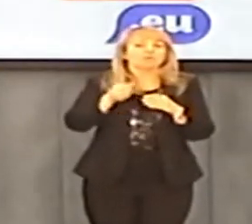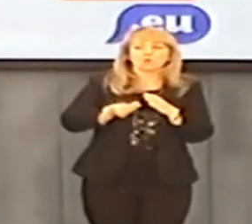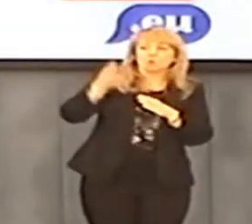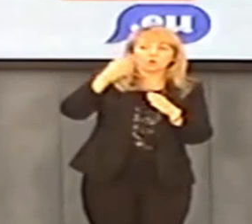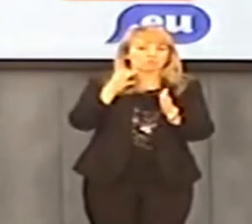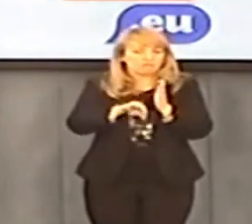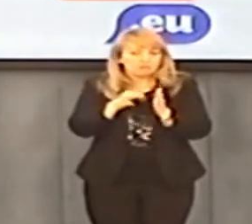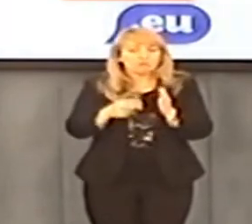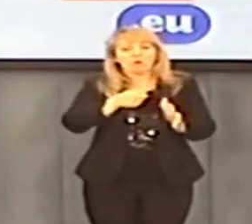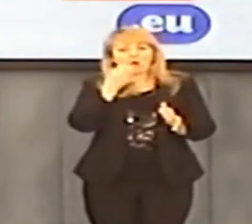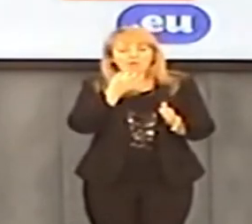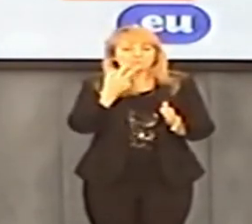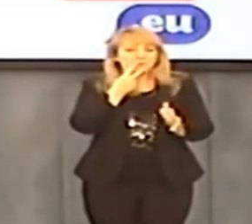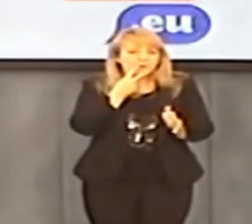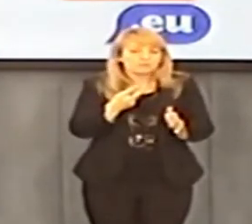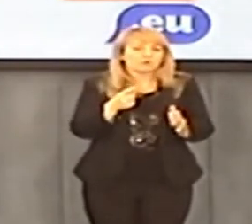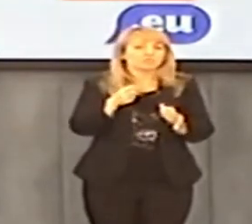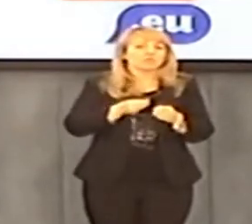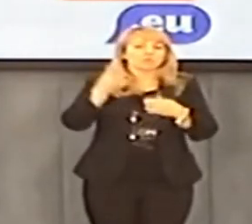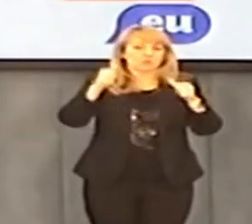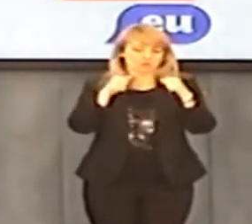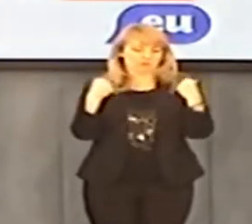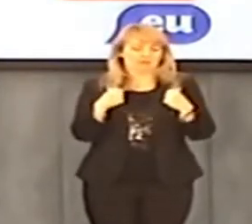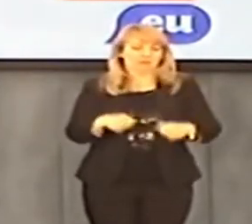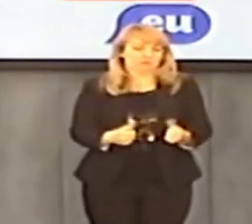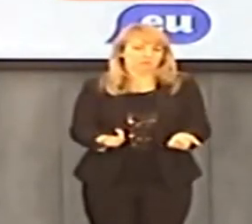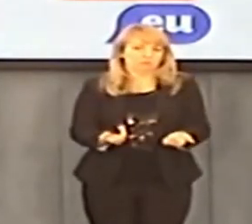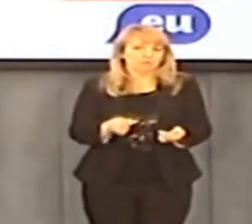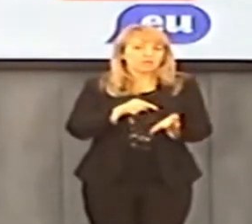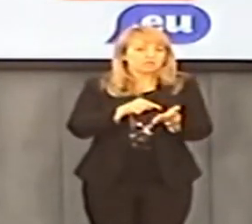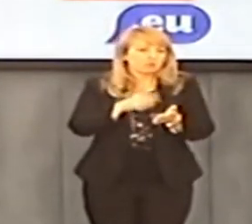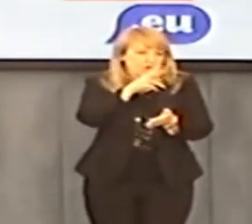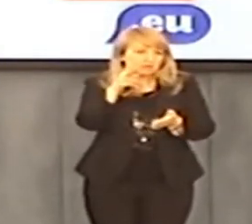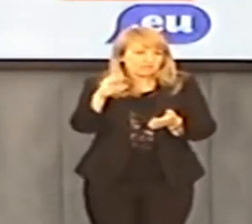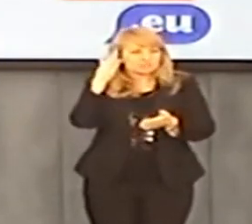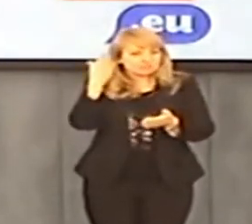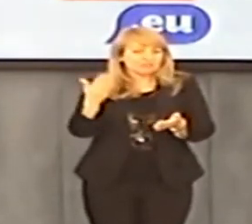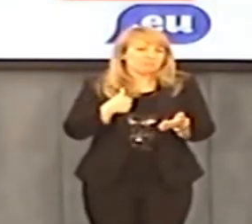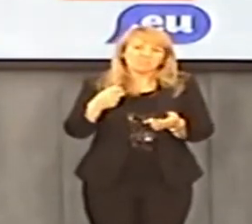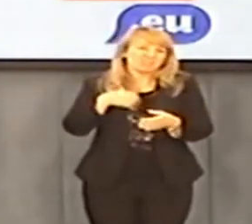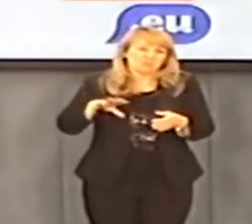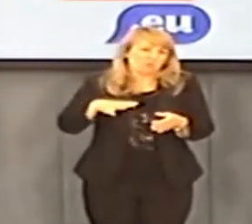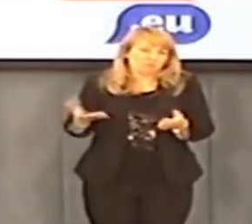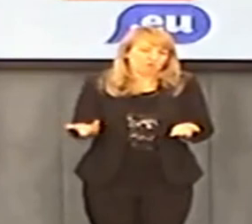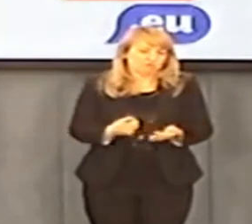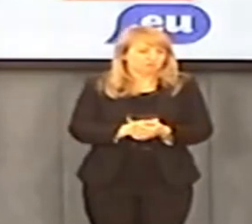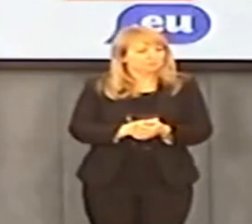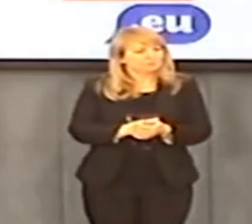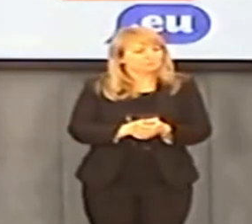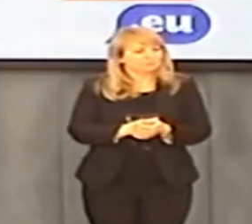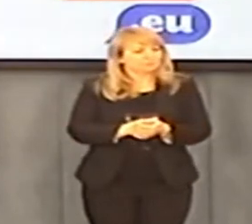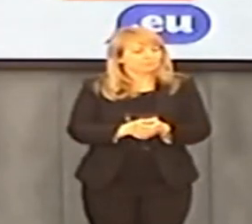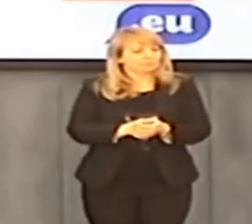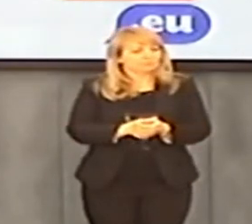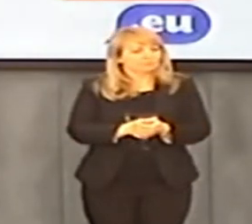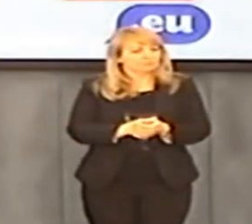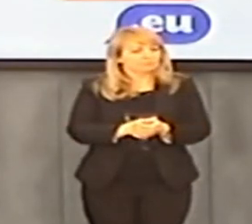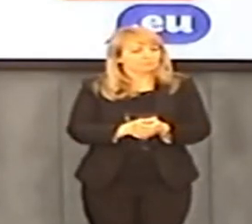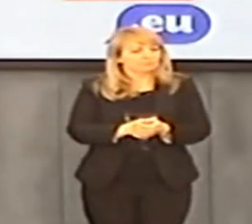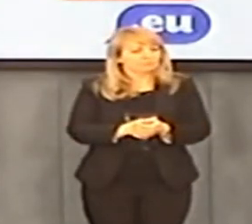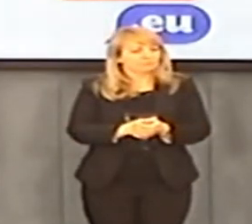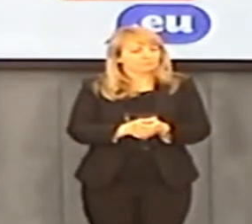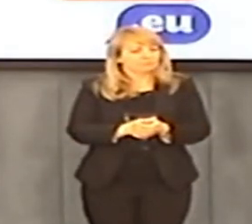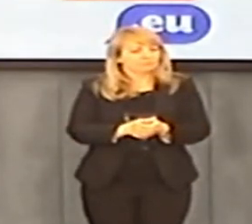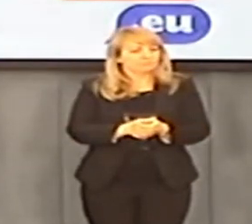Co to oznacza G20? Droższe wina, lepsze cygara i bardziej luksusowe garnitury za pieniądze partyjne? To tak naprawdę oznacza G20. Z